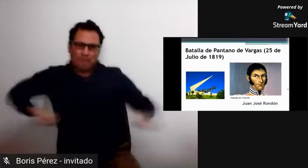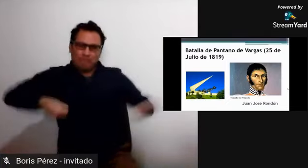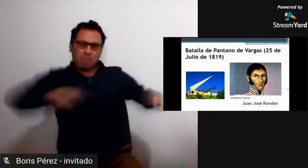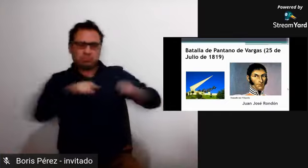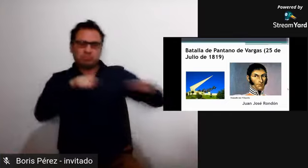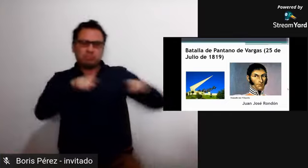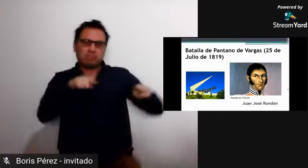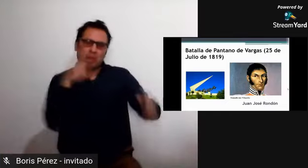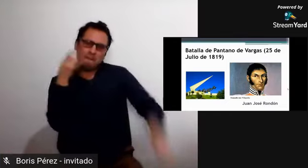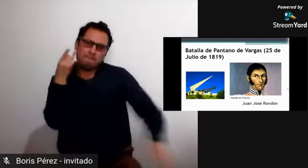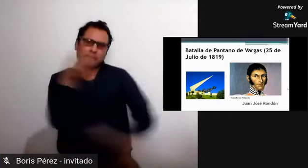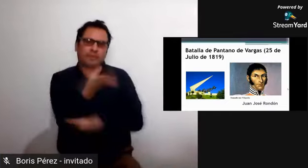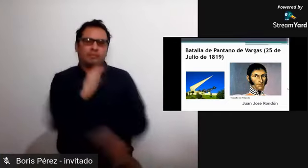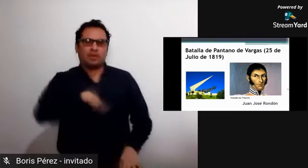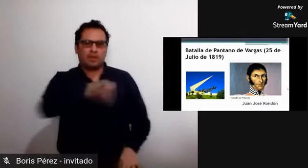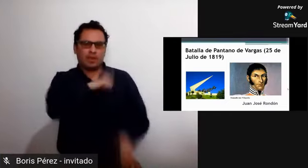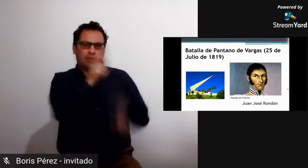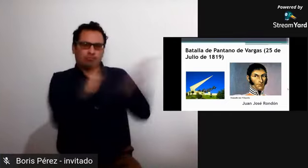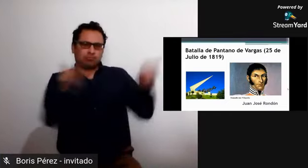señor Juan José Rendón.